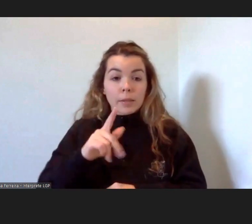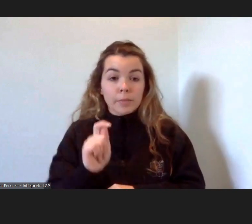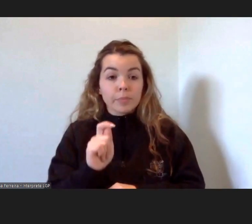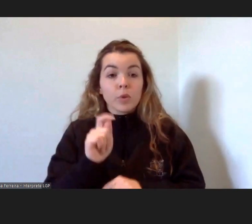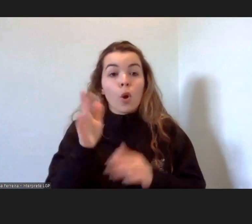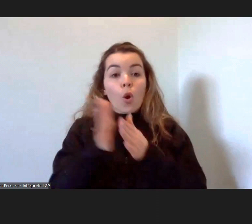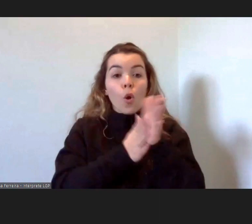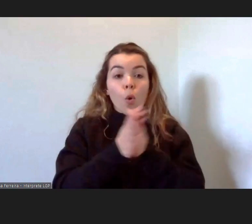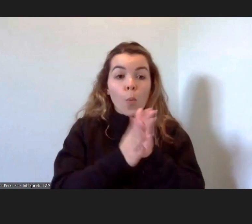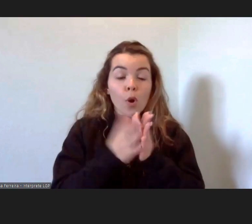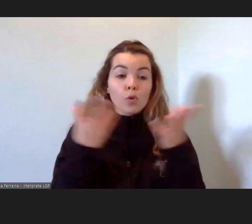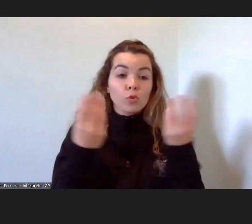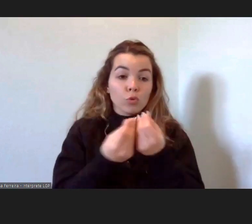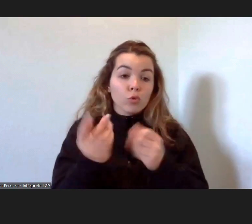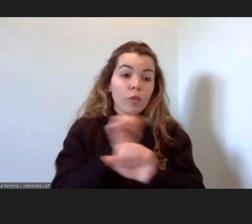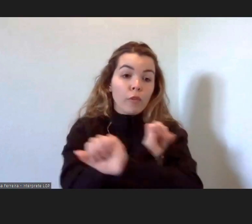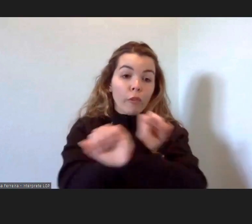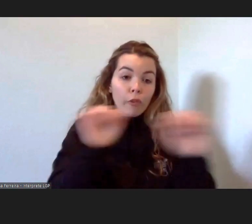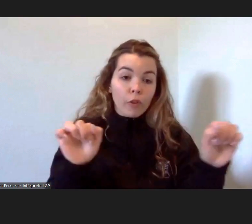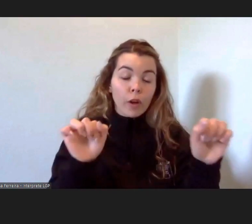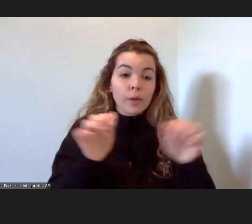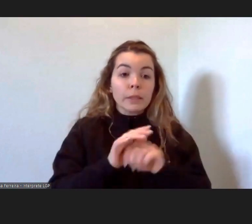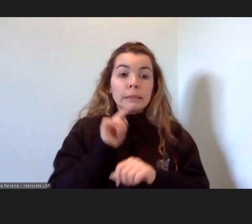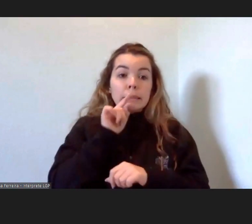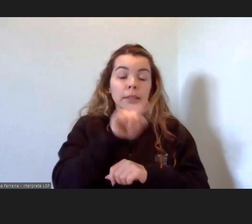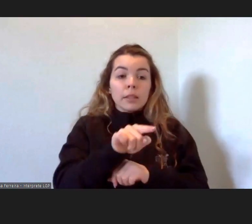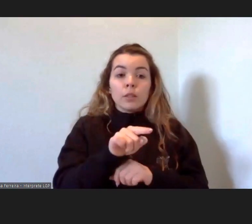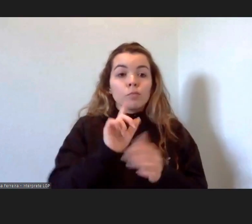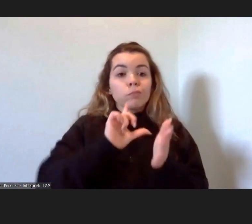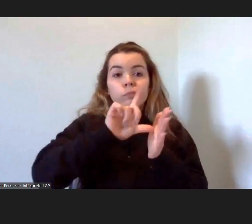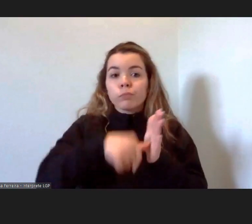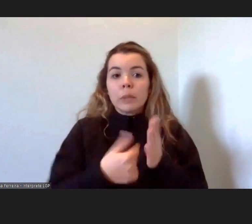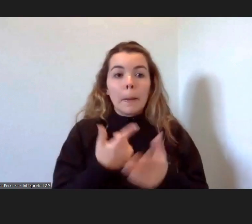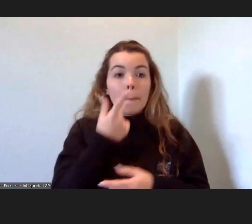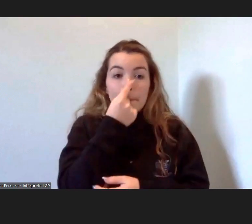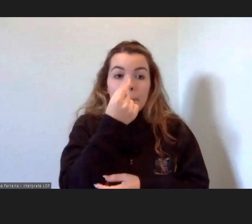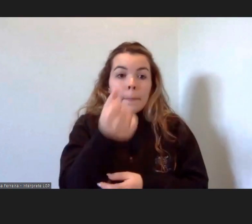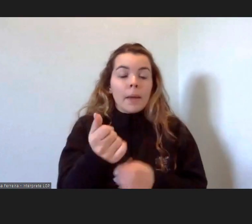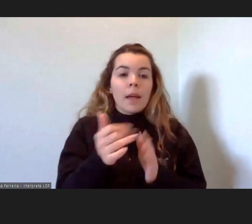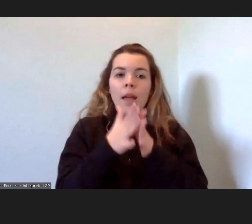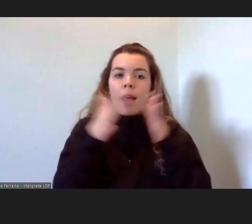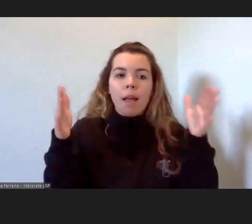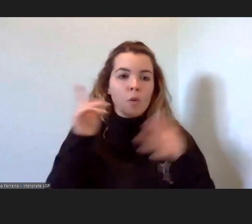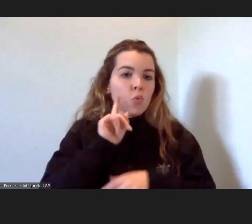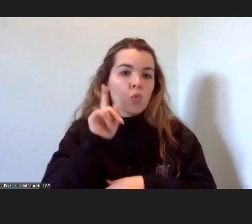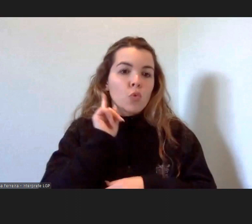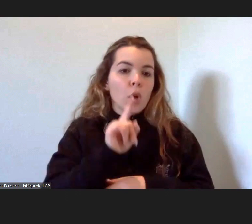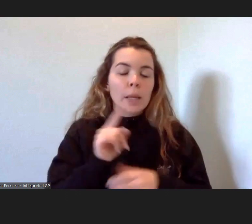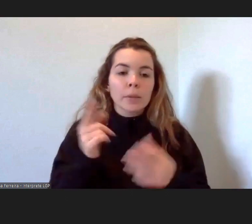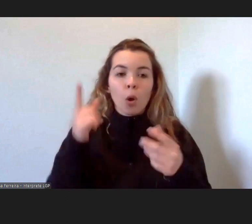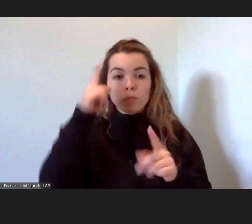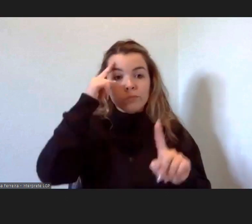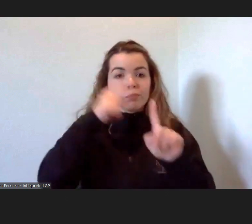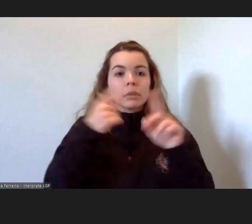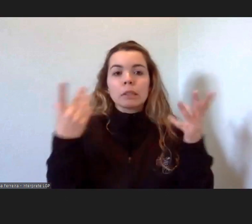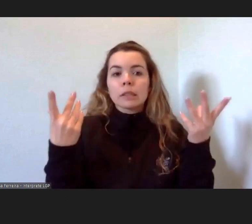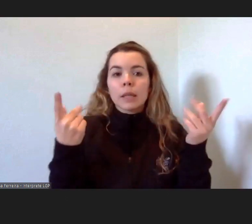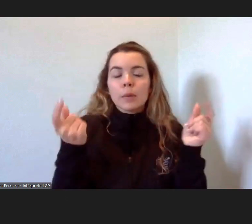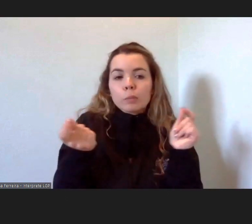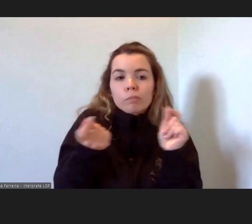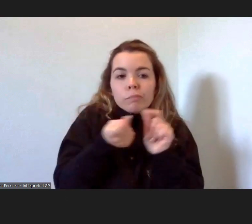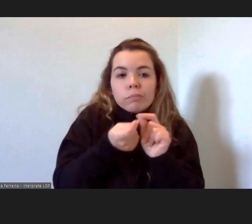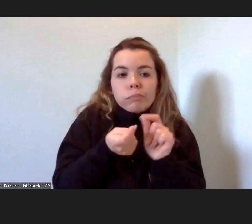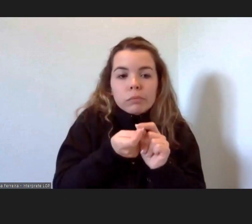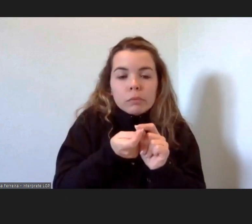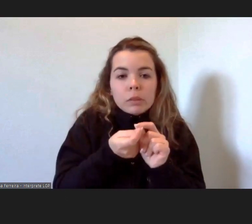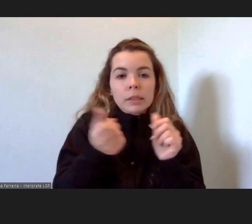convosco, numa iniciativa que me parece ser grandiosa de aproximar as nossas entidades, as